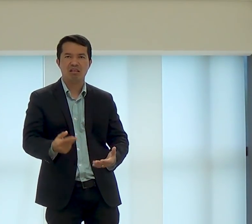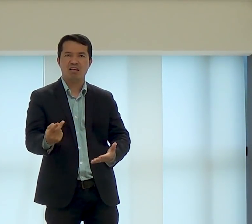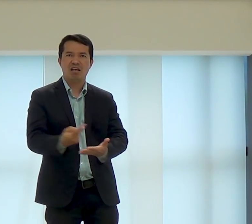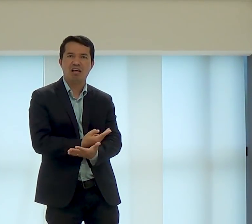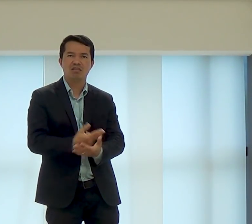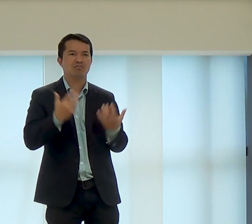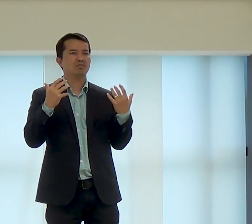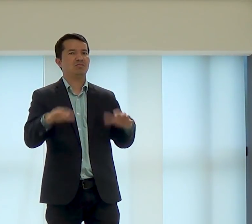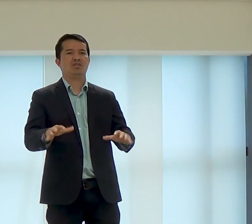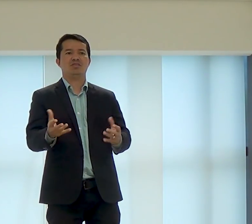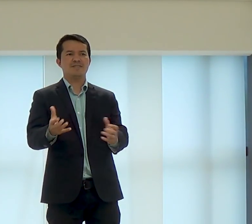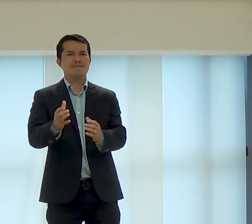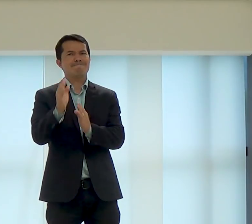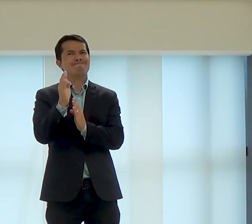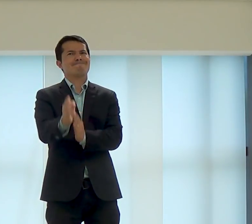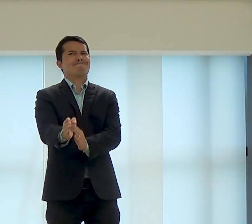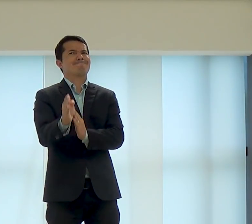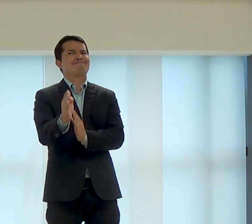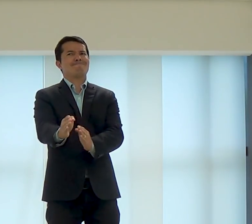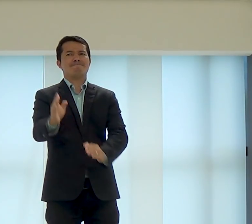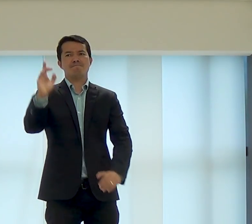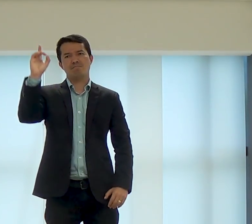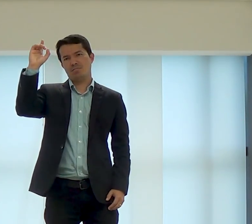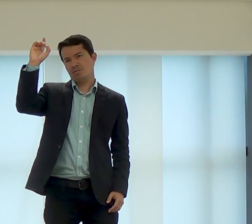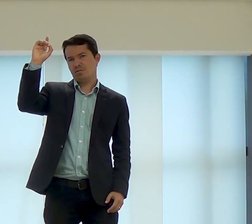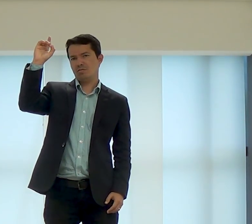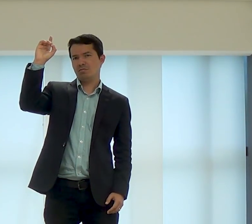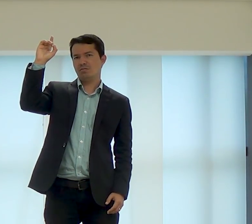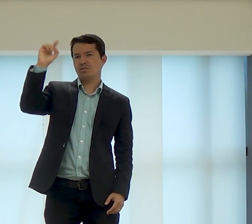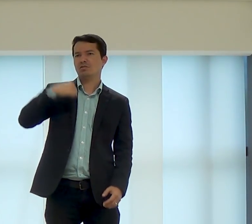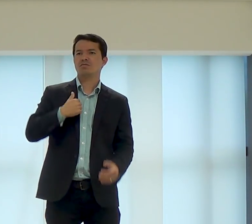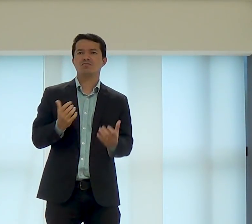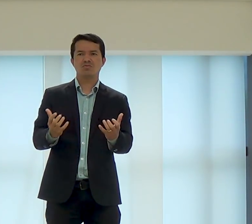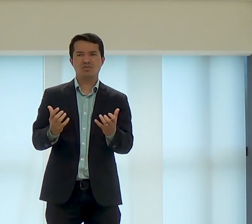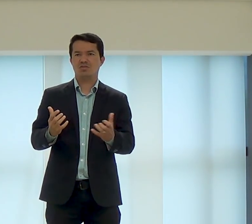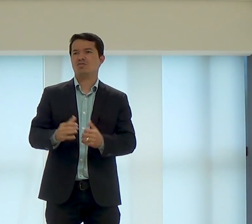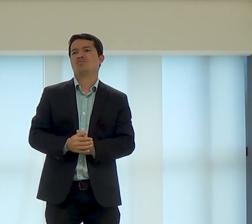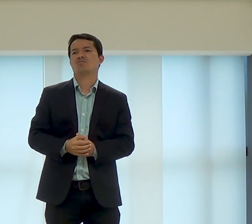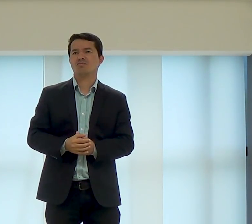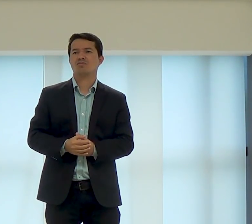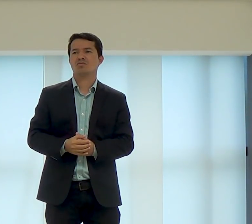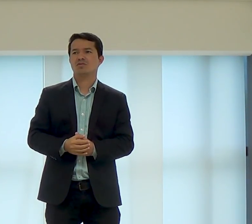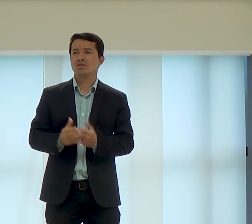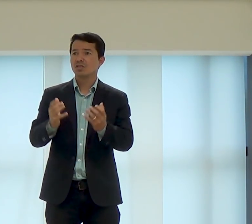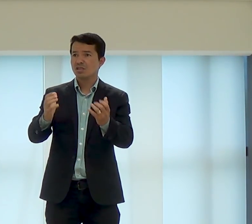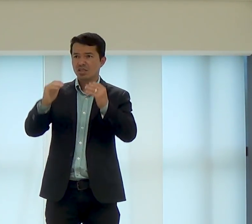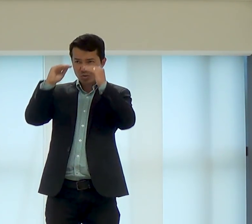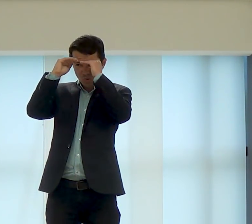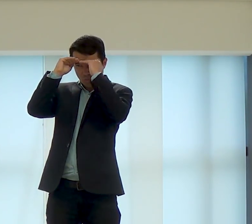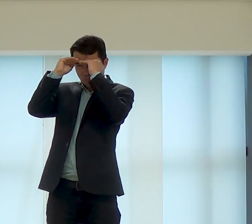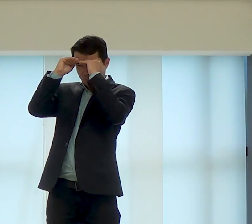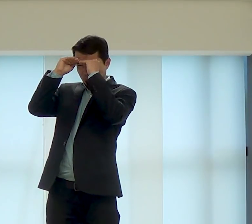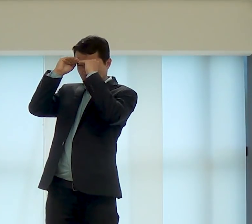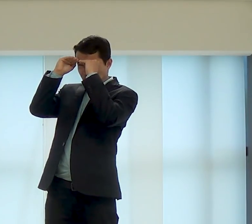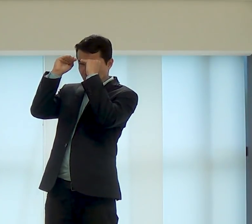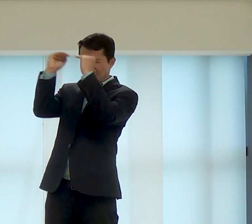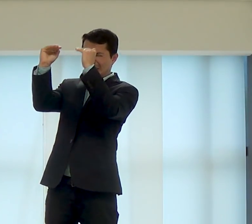coisa que arde errado em mim, me ajuda Senhor, a ser fiel a Ti, a seguir eu quero ser